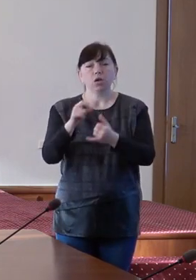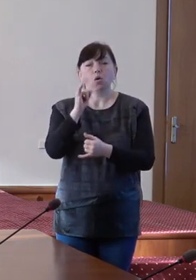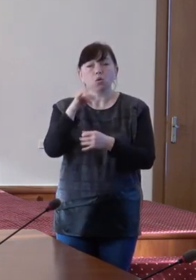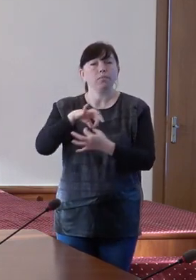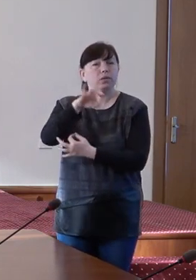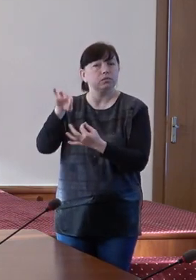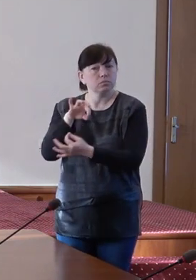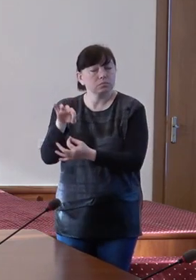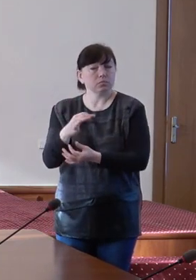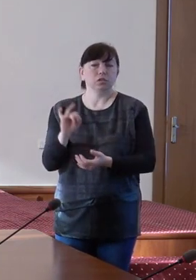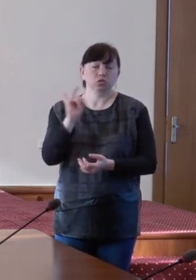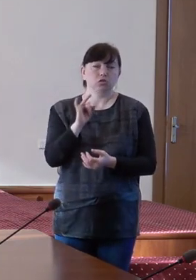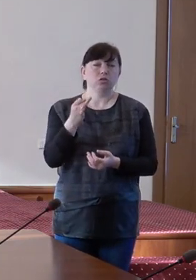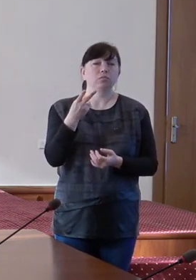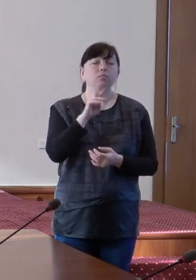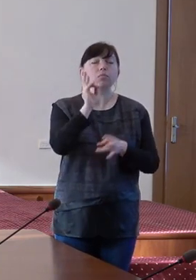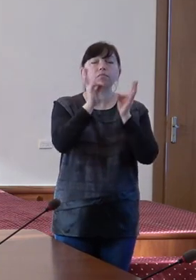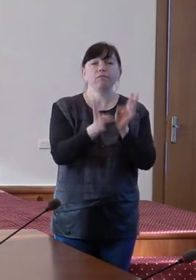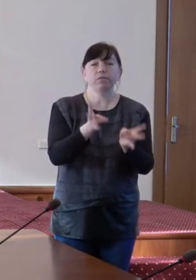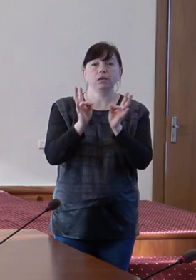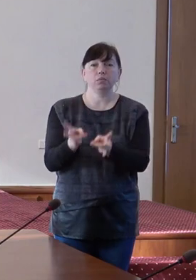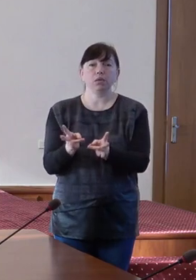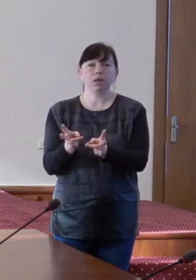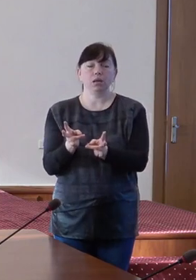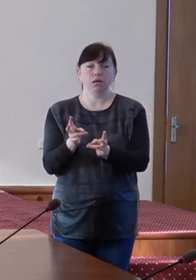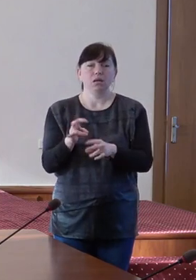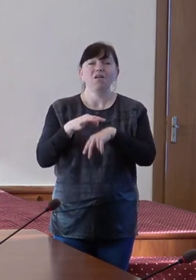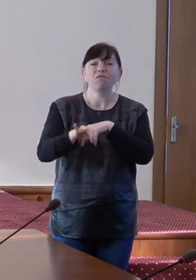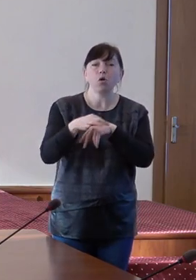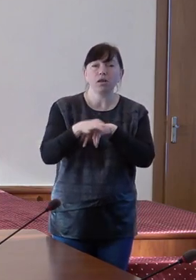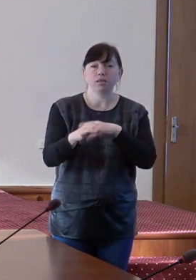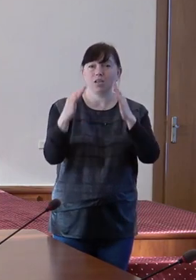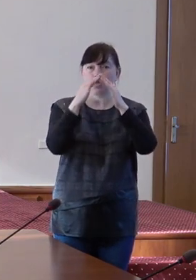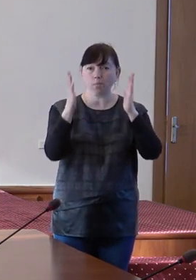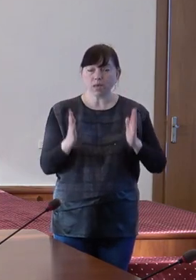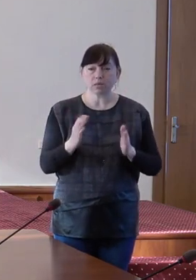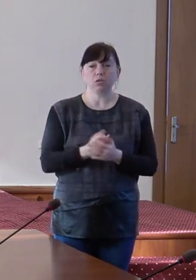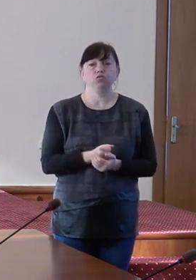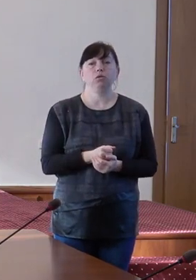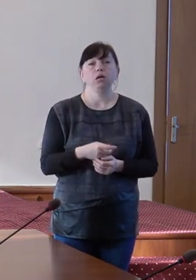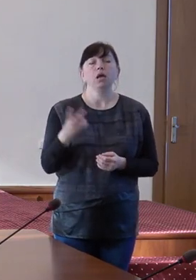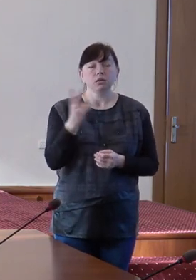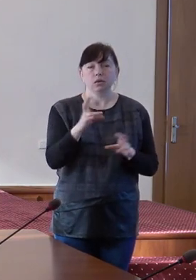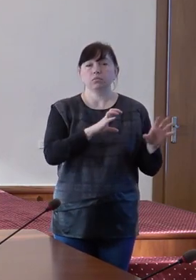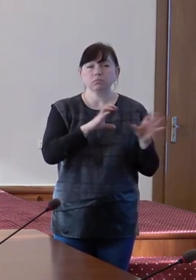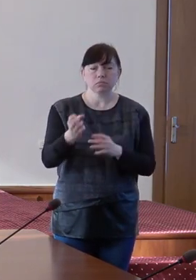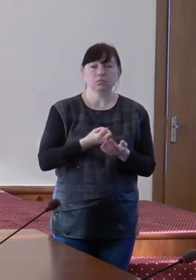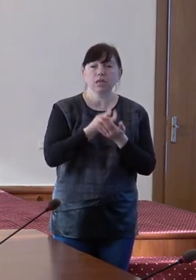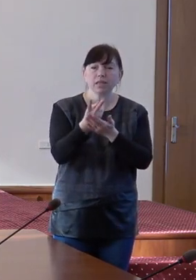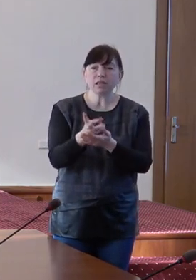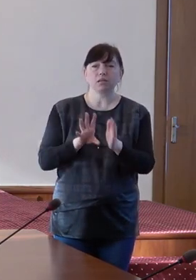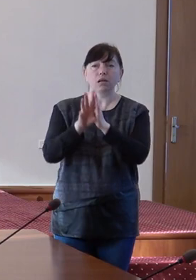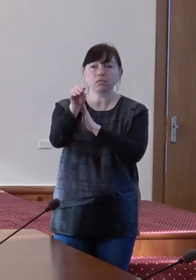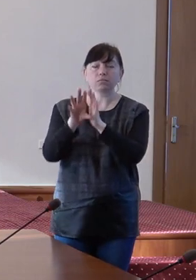rămași singuri, și pentru victimele a violenței domestice. trebuie să asigure internarea acestora,